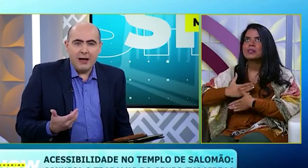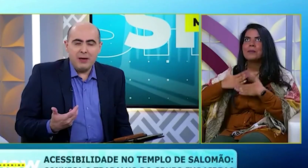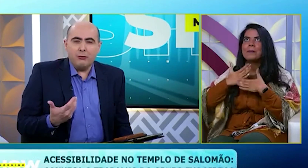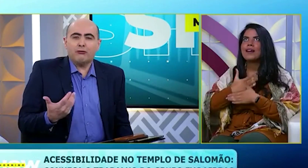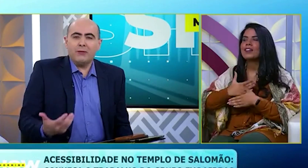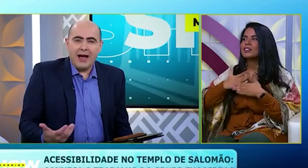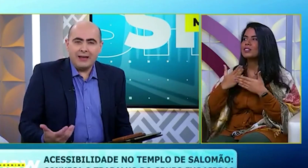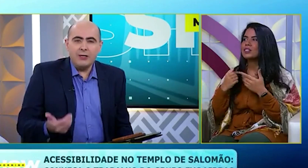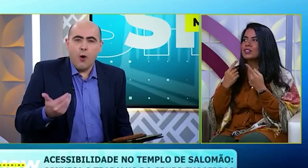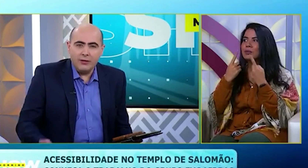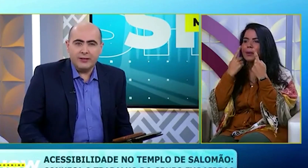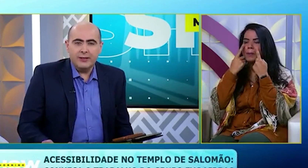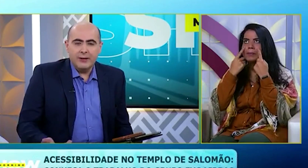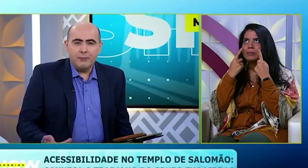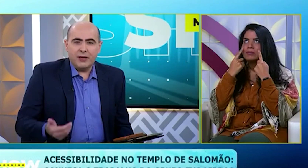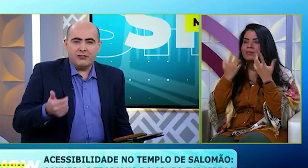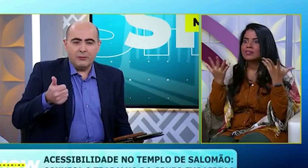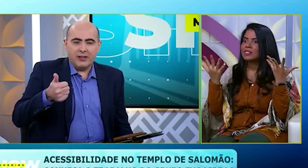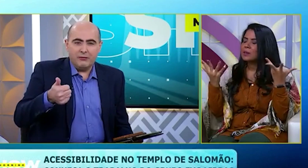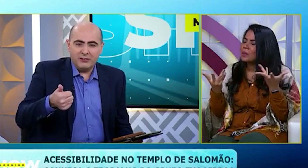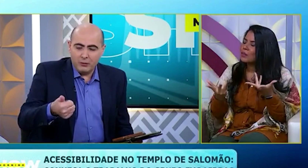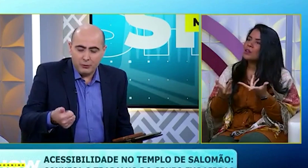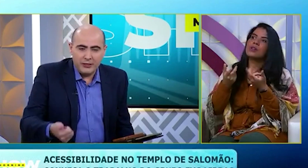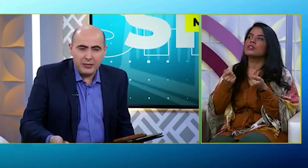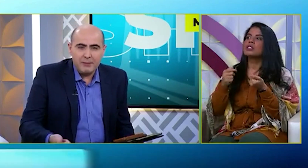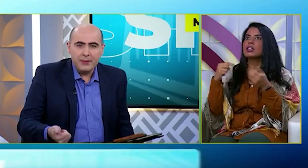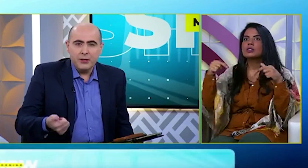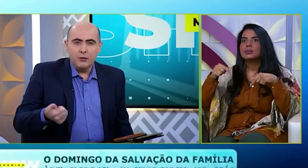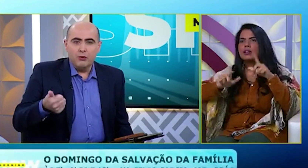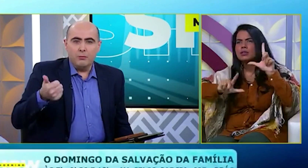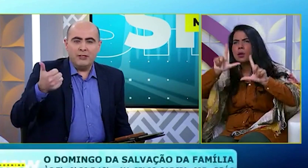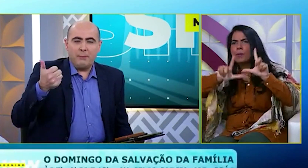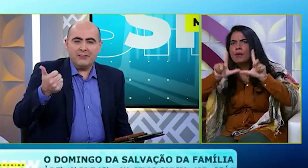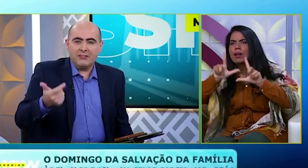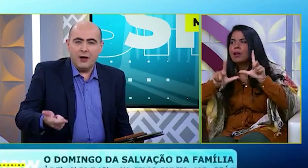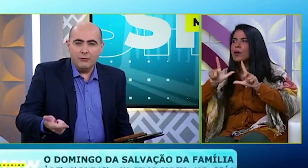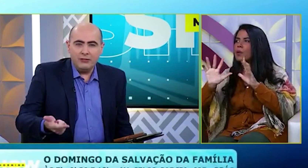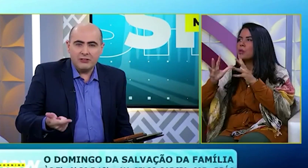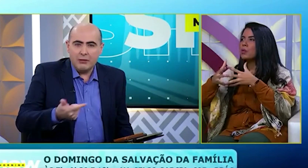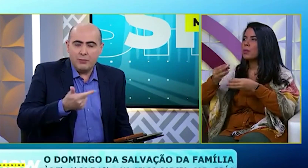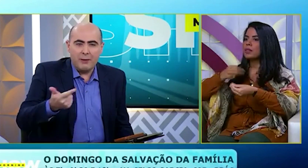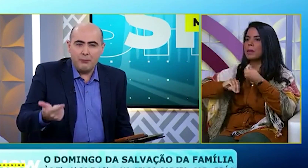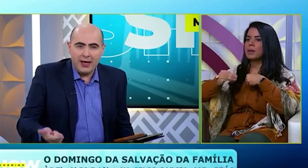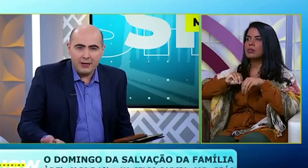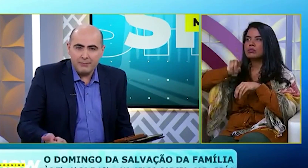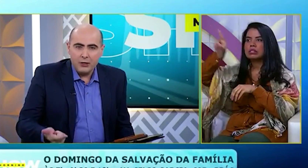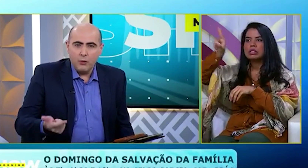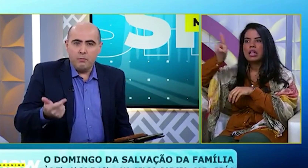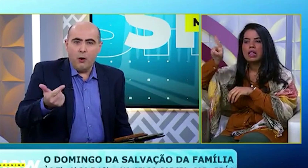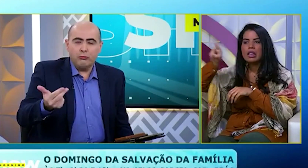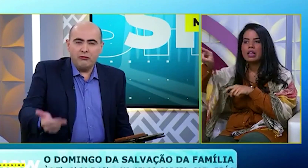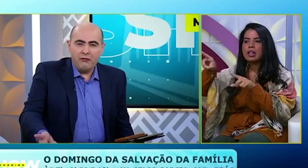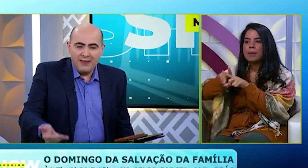Chego até a me emocionar. Que honra. Porque estamos aqui fazendo programa, O Grupo Depressão está no Ibirapuera,